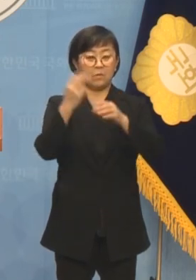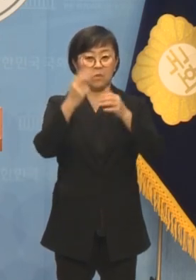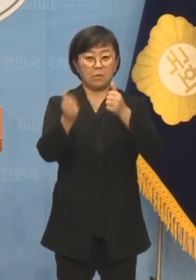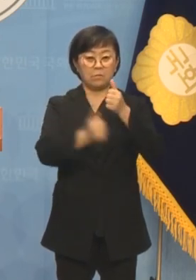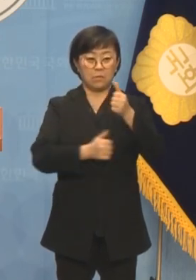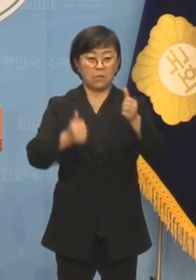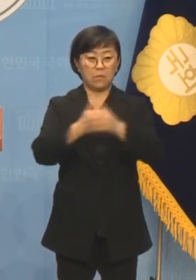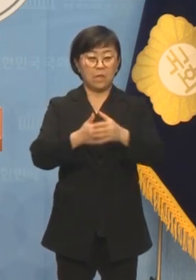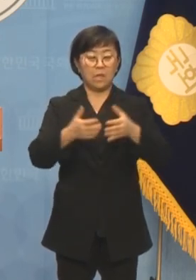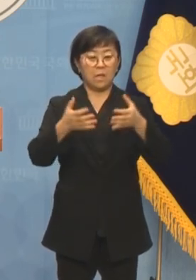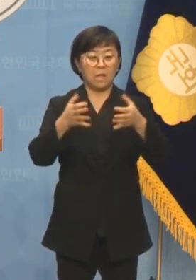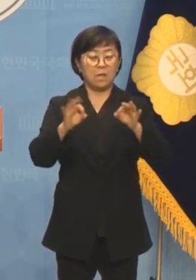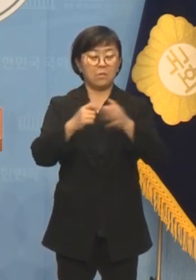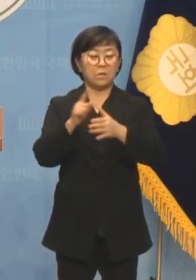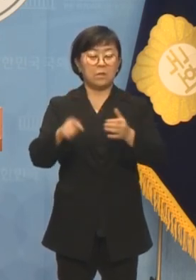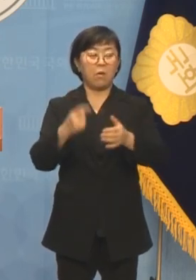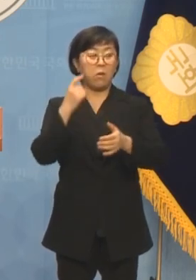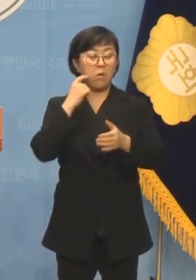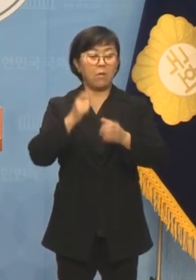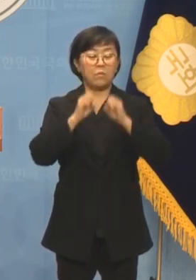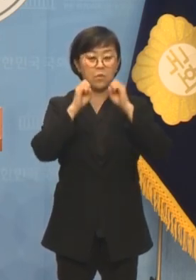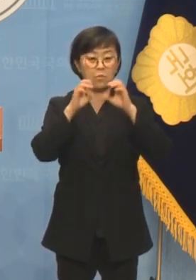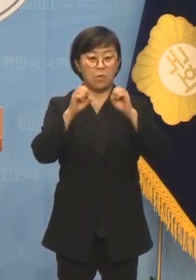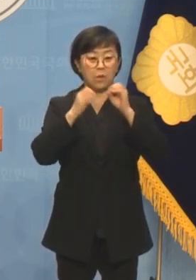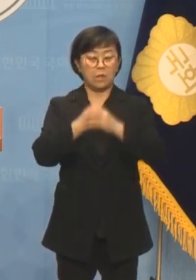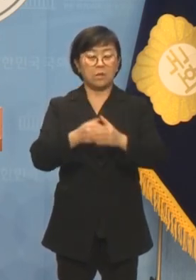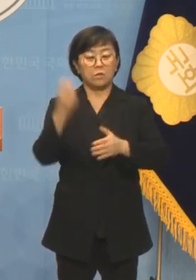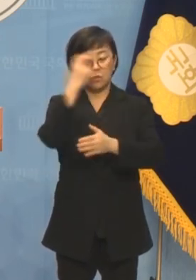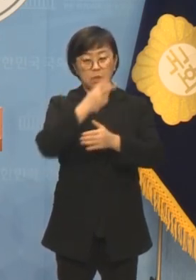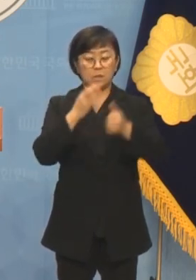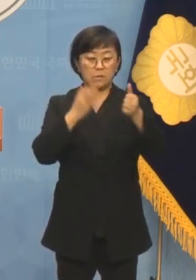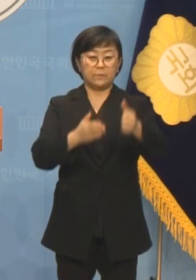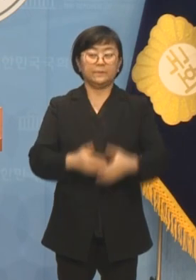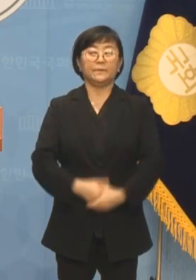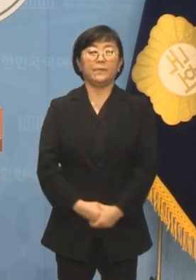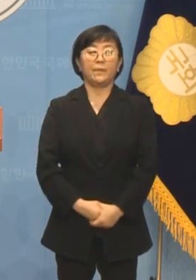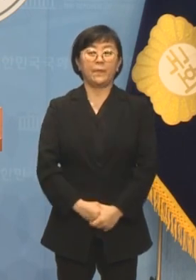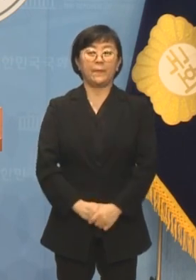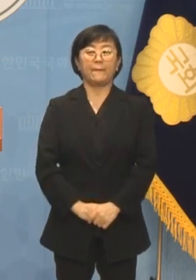김은혜 후보의 허위사실 유포에 대해 즉각 조사하시기 바랍니다.